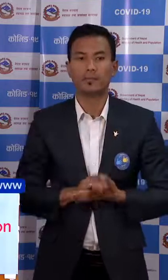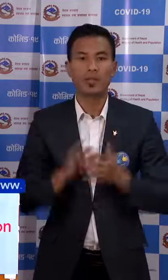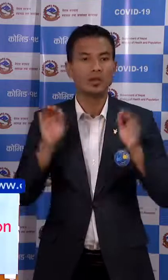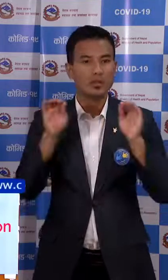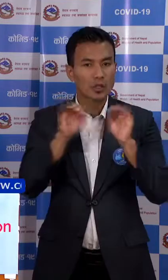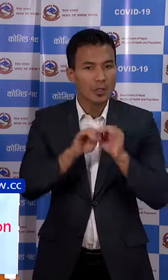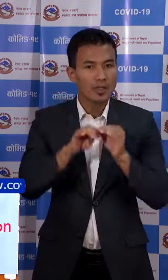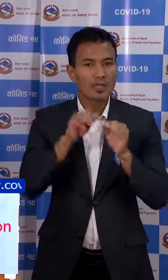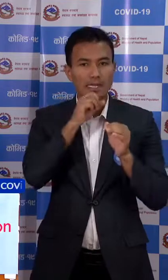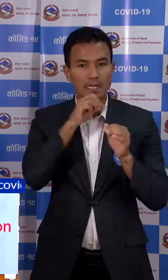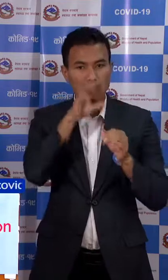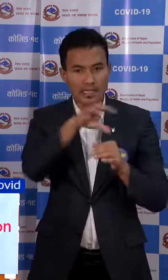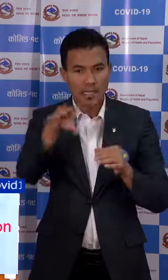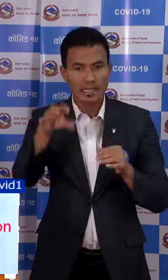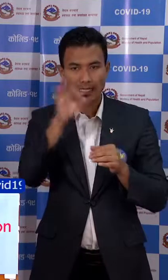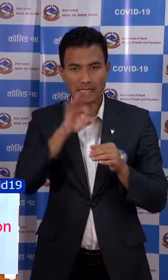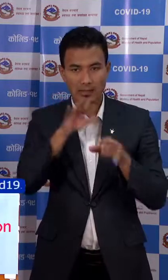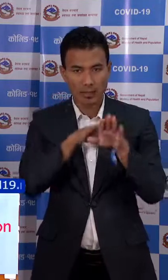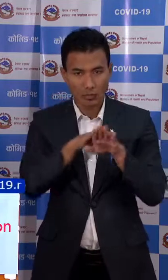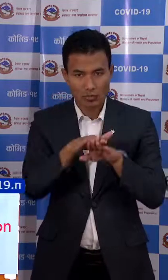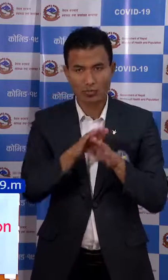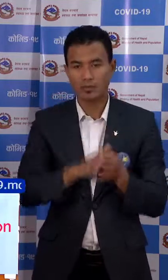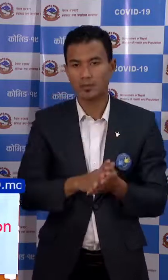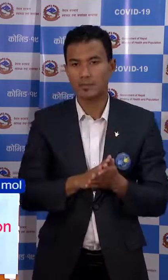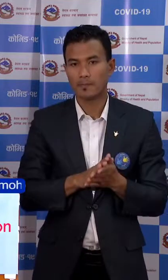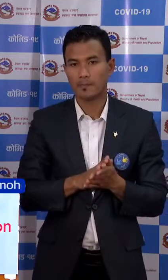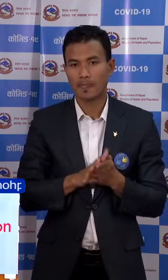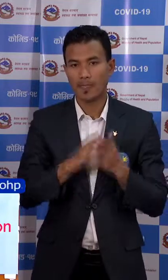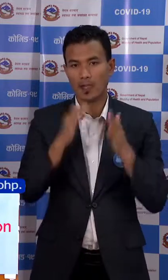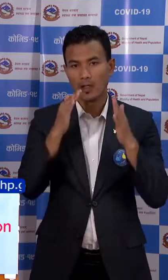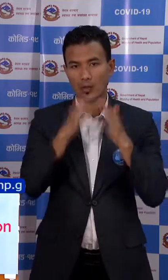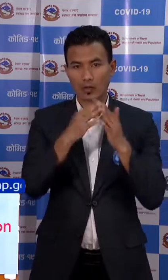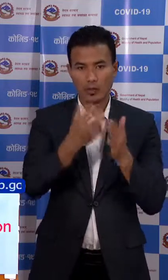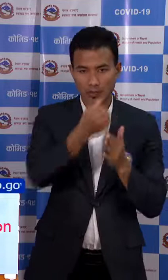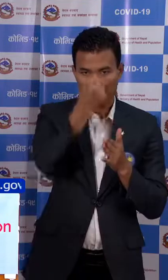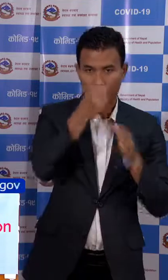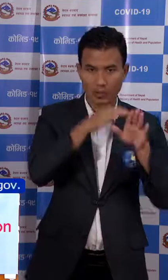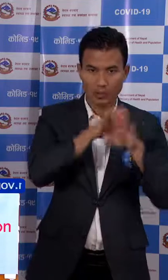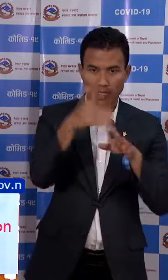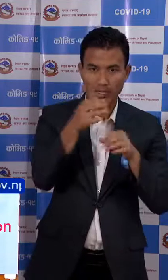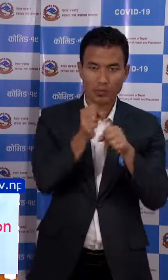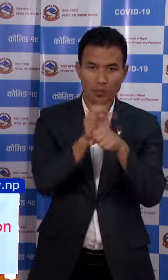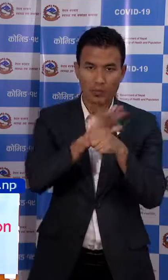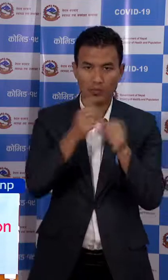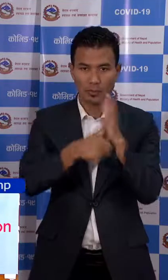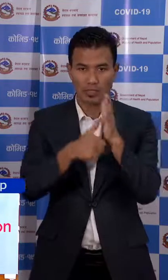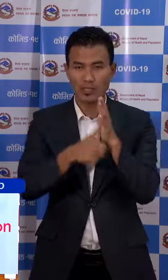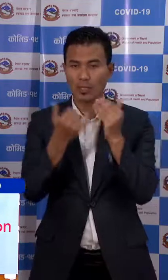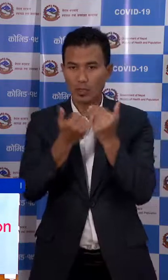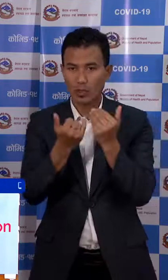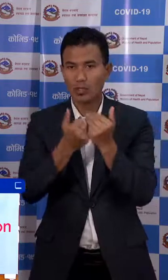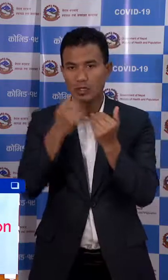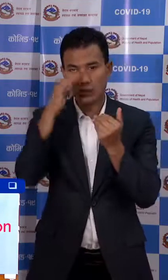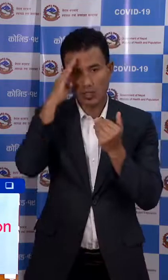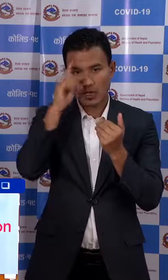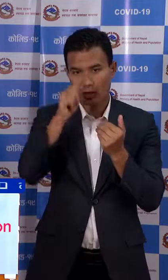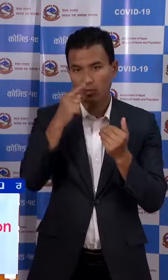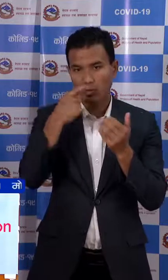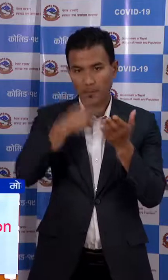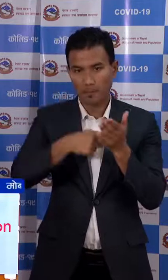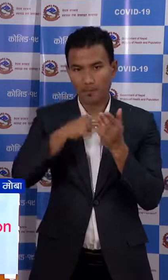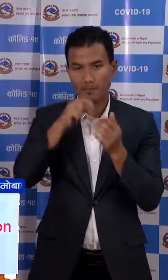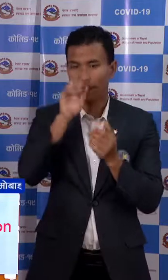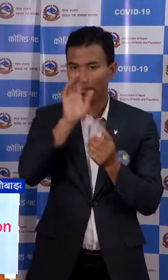सम्मंदित इस्थानिय निकाय हरु गरपटी हरु लाई कोबीड को परिच्छन गरने सरकार को